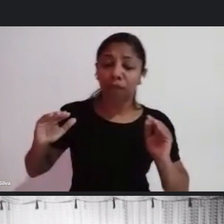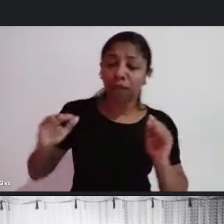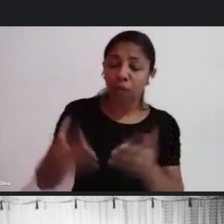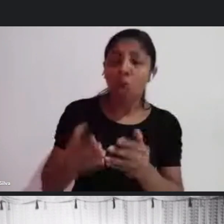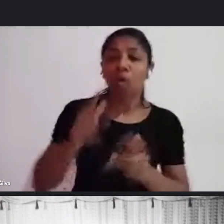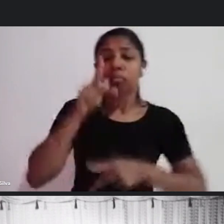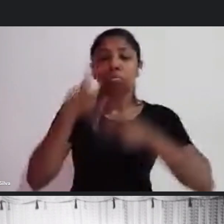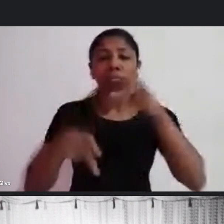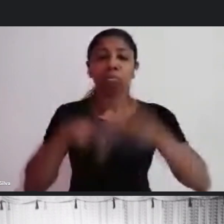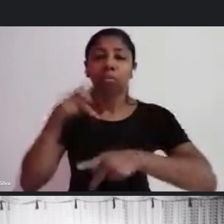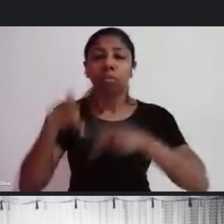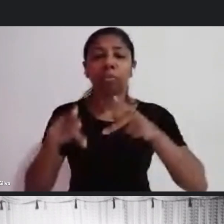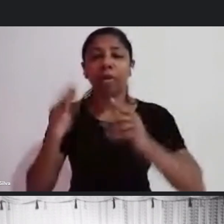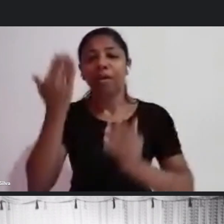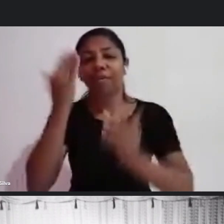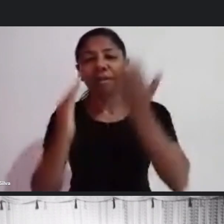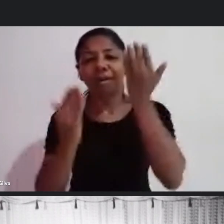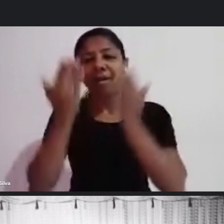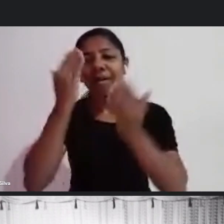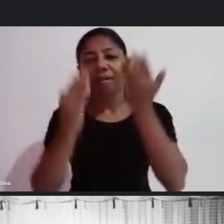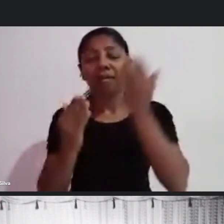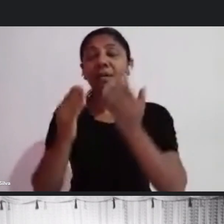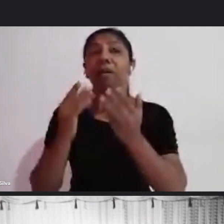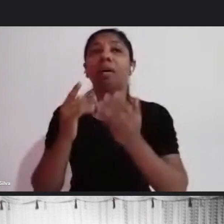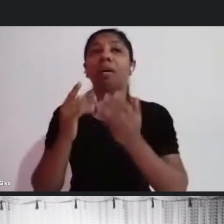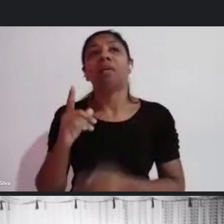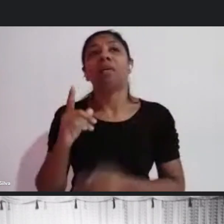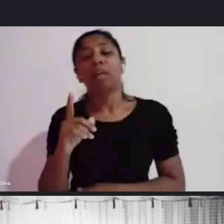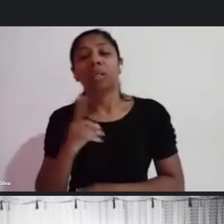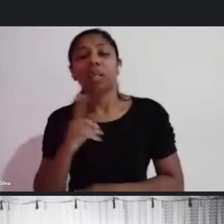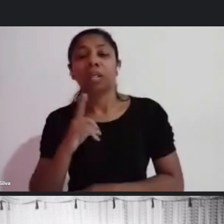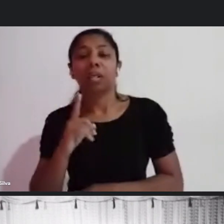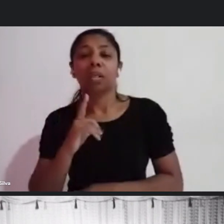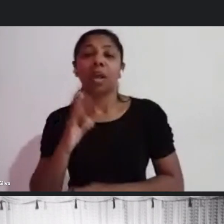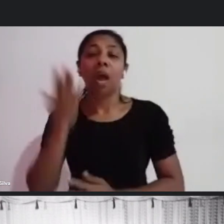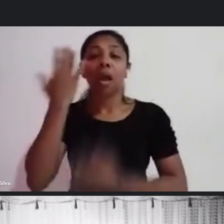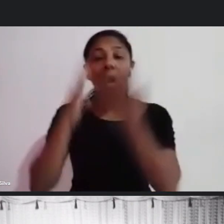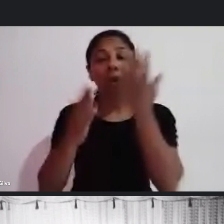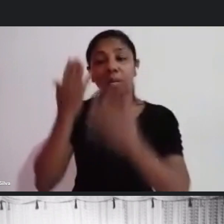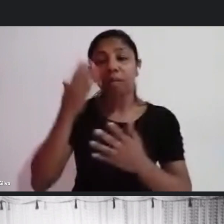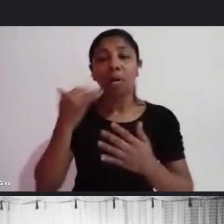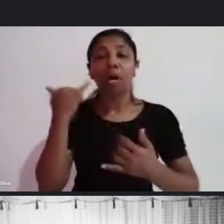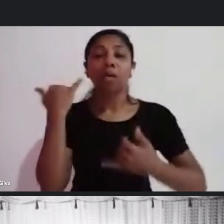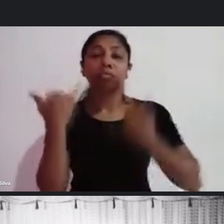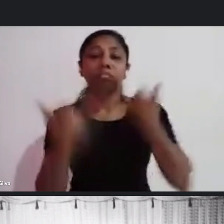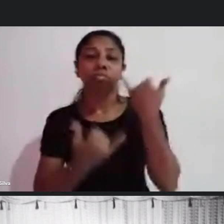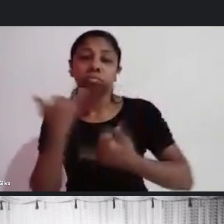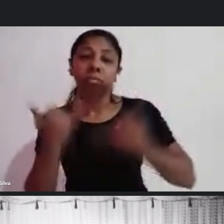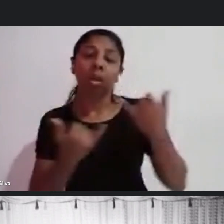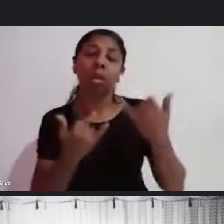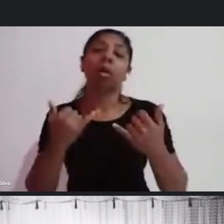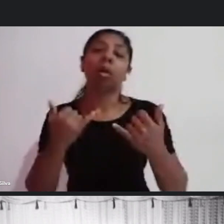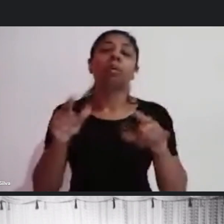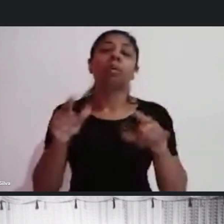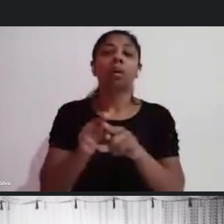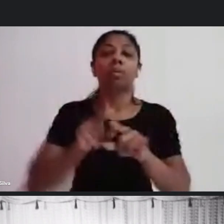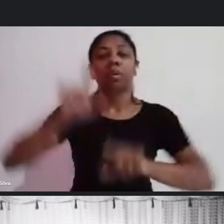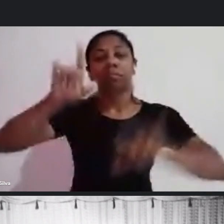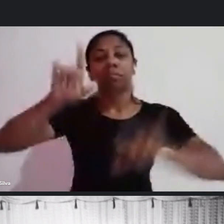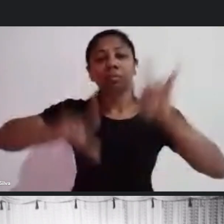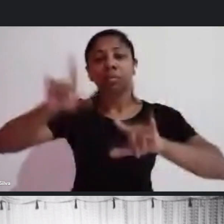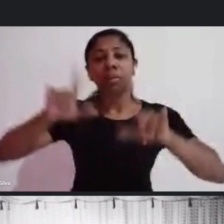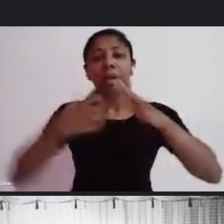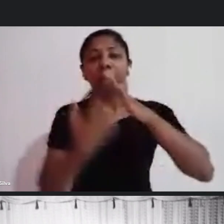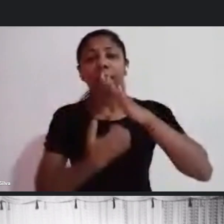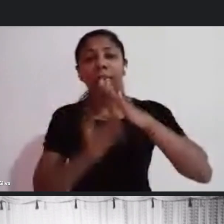Porque tem uma parte, e a parte do Carnaval entretenimento, empresa, ela estava muito já